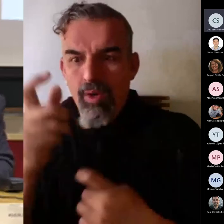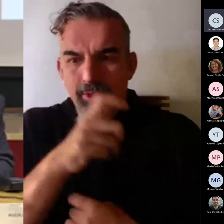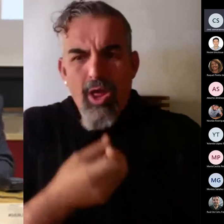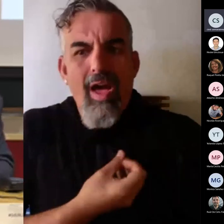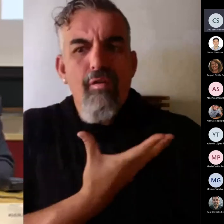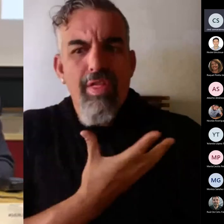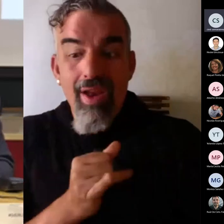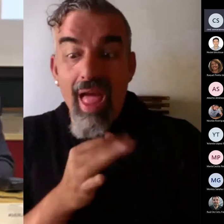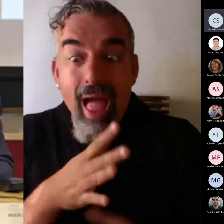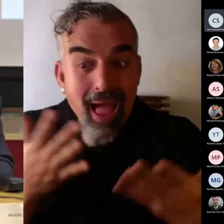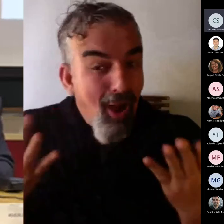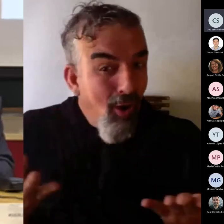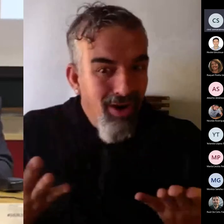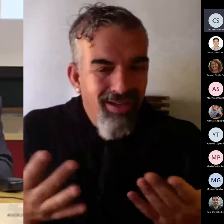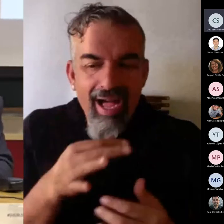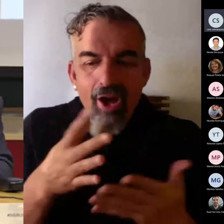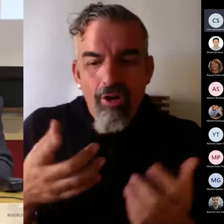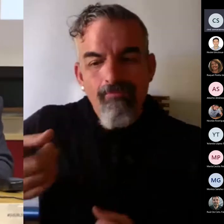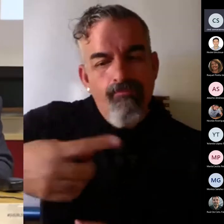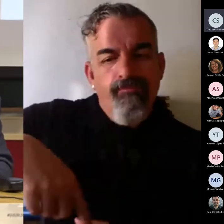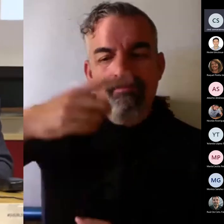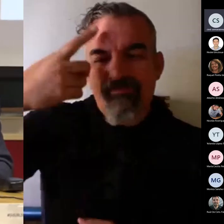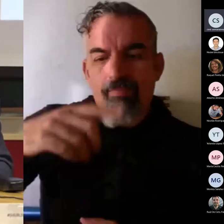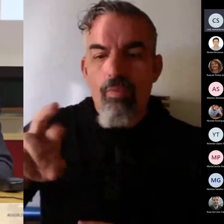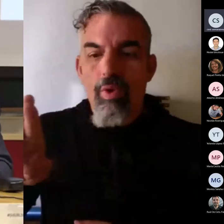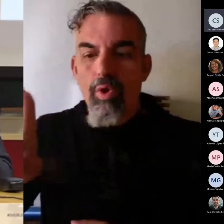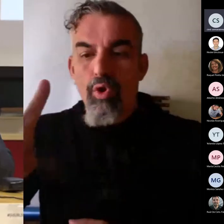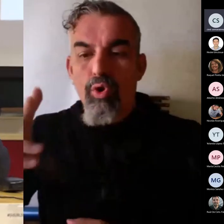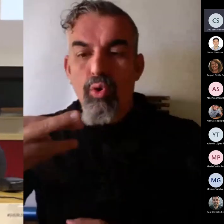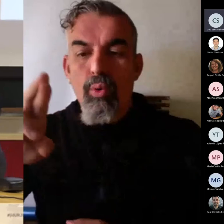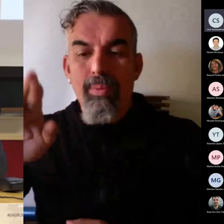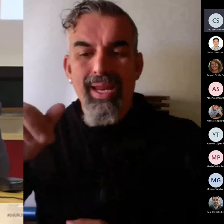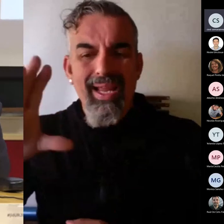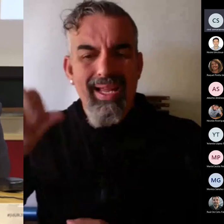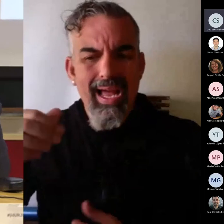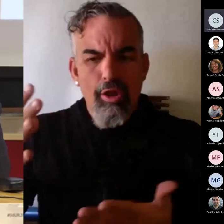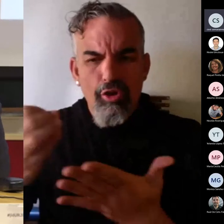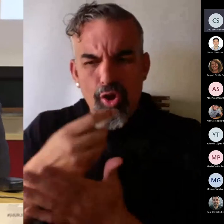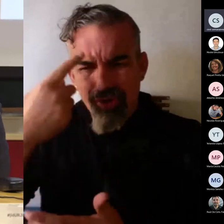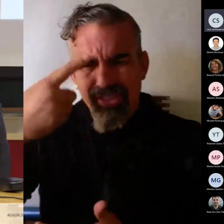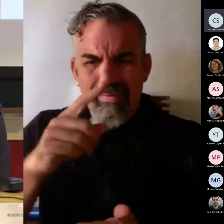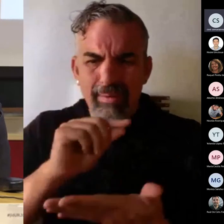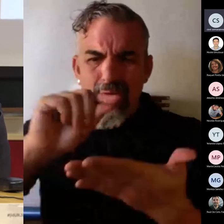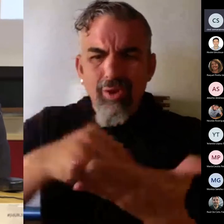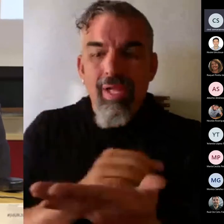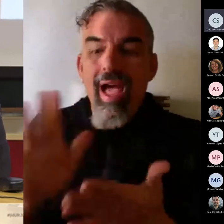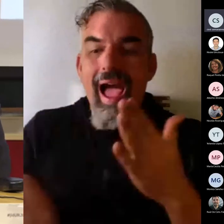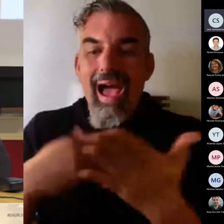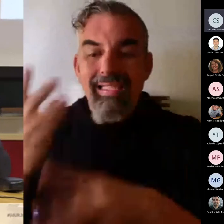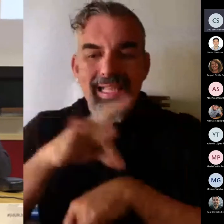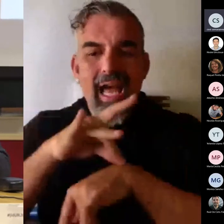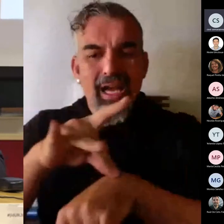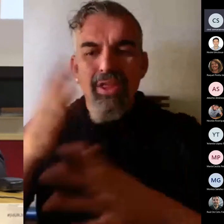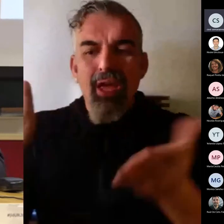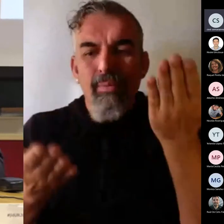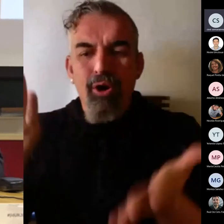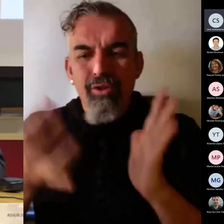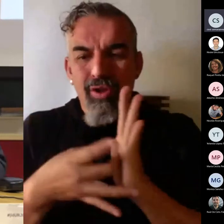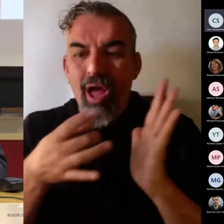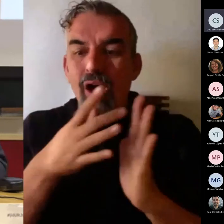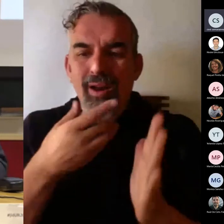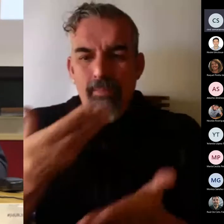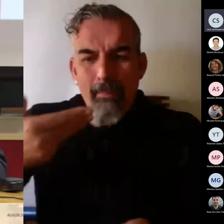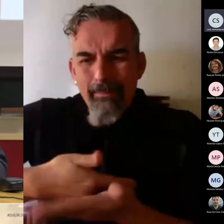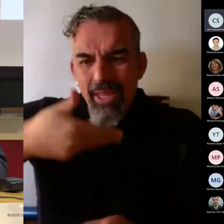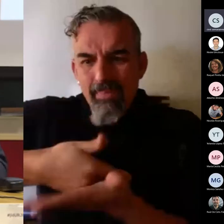Ahora mismo, todos sabemos lo que es una rúbrica, y lo saben hasta las agencias de evaluación de la calidad, que nos piden rúbricas ahora para todo.